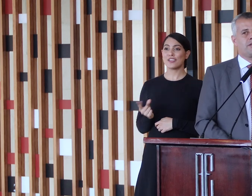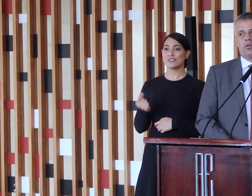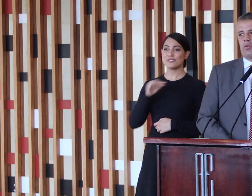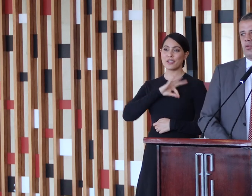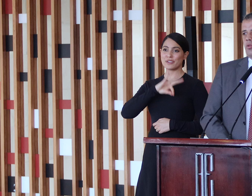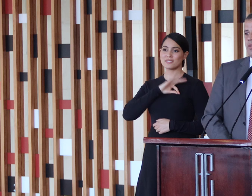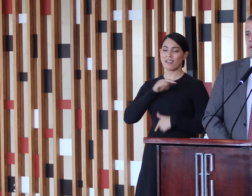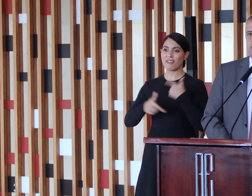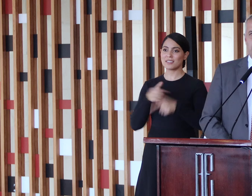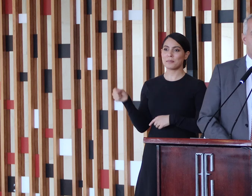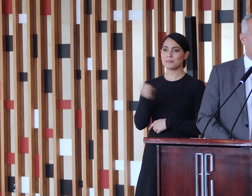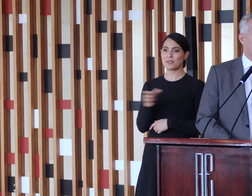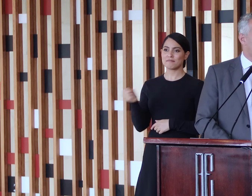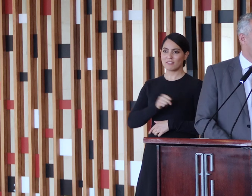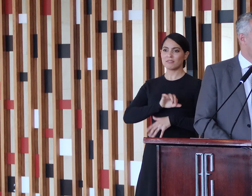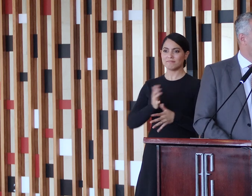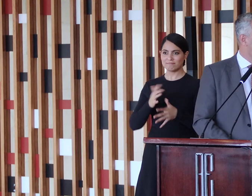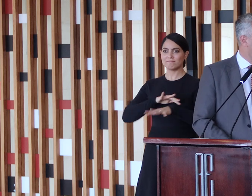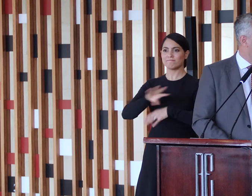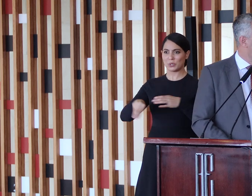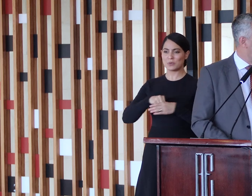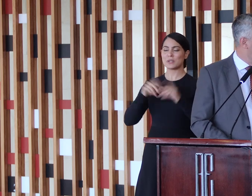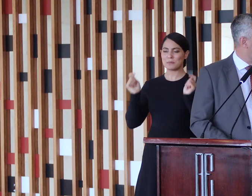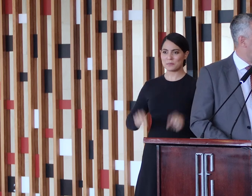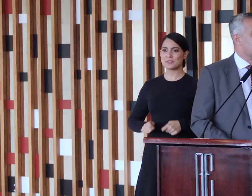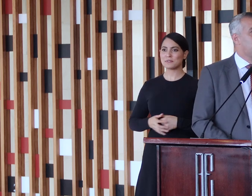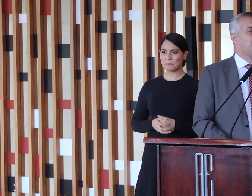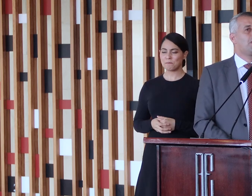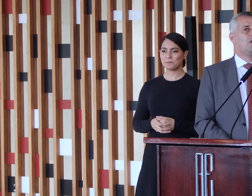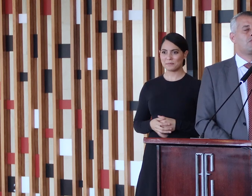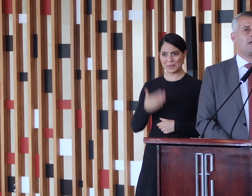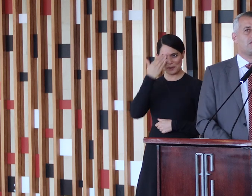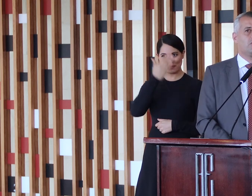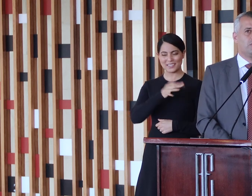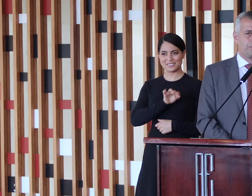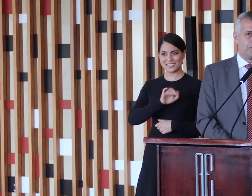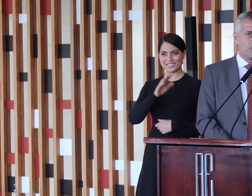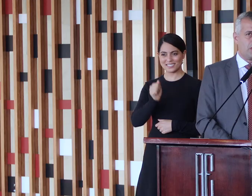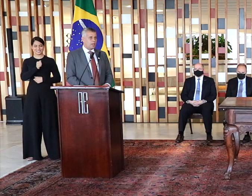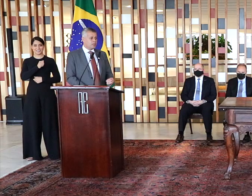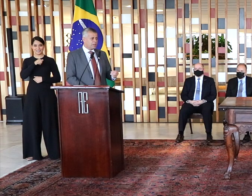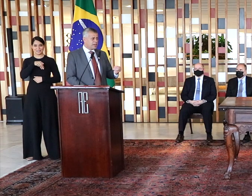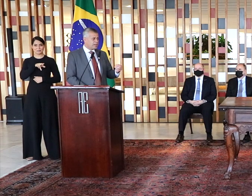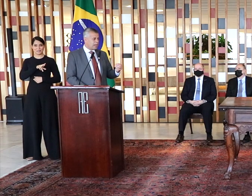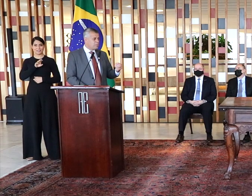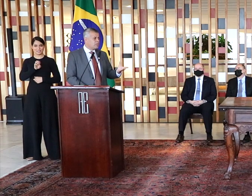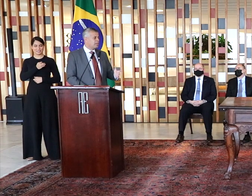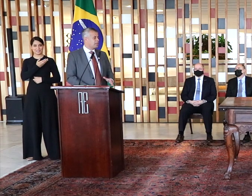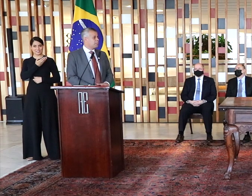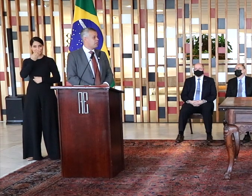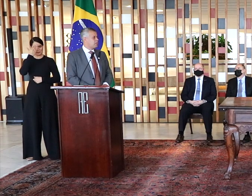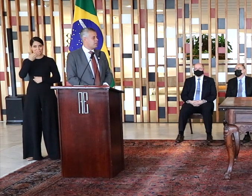dividir e fazer inclusão em todos os brasileiros. Ministro França, muito obrigado por abrir o Itamaraty, um gesto que é